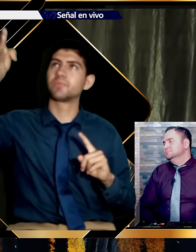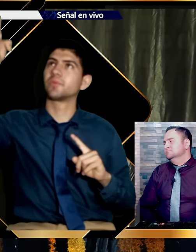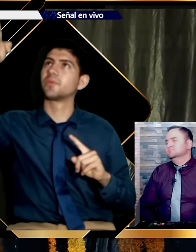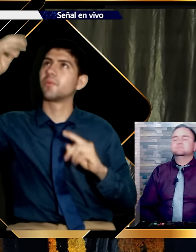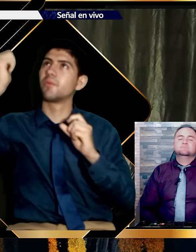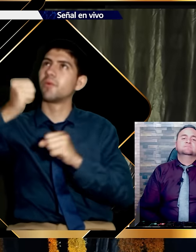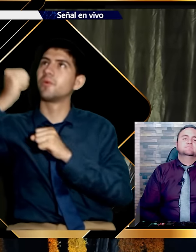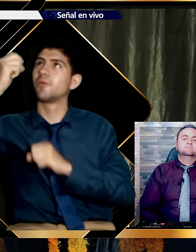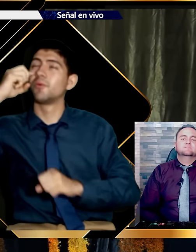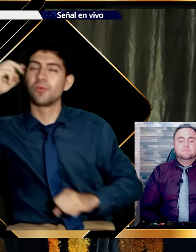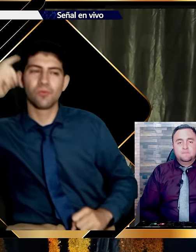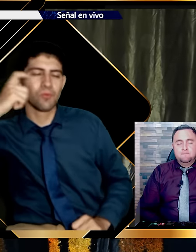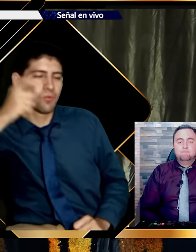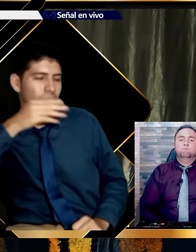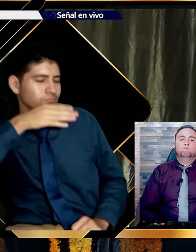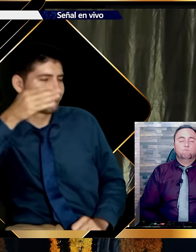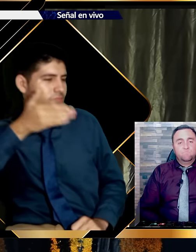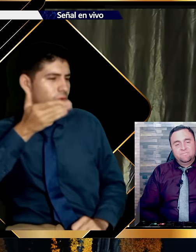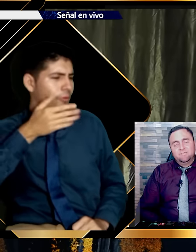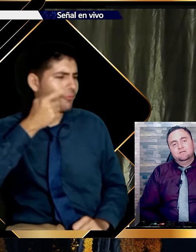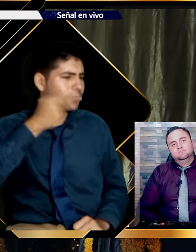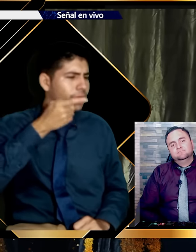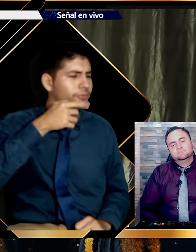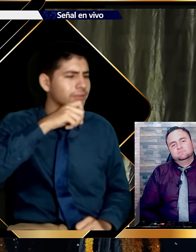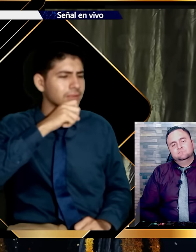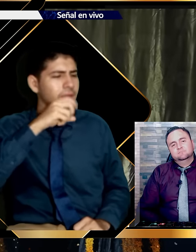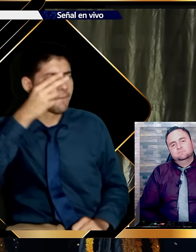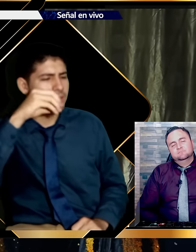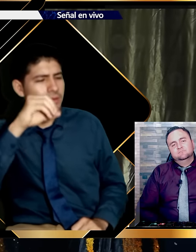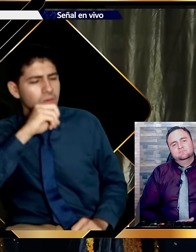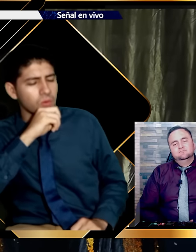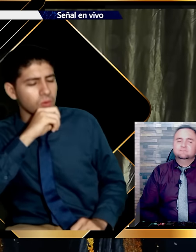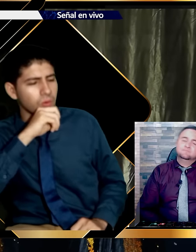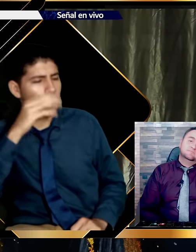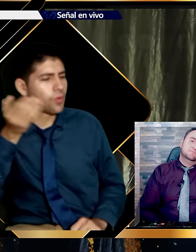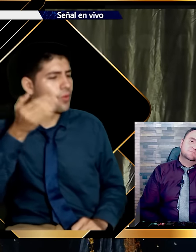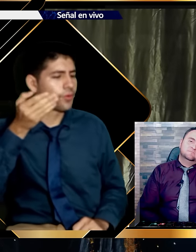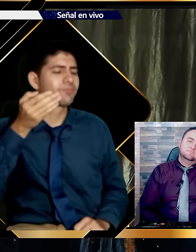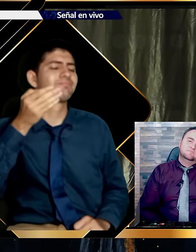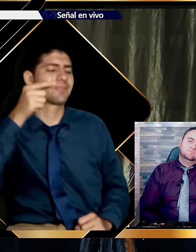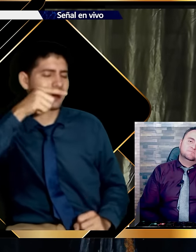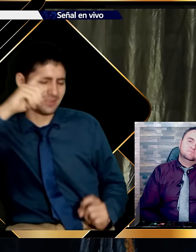Desde el palacio. Preguntó por mí. Preguntó por ti.